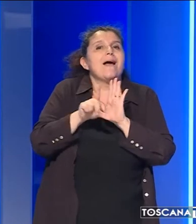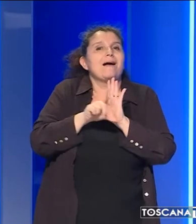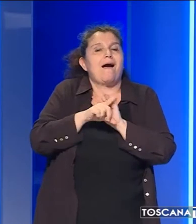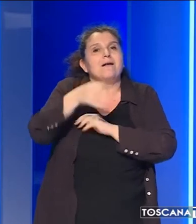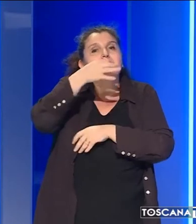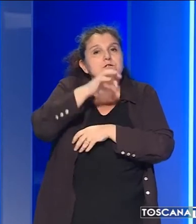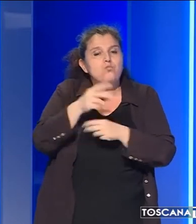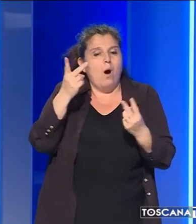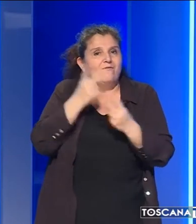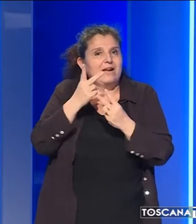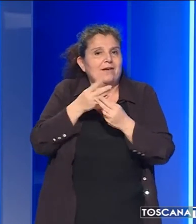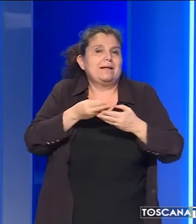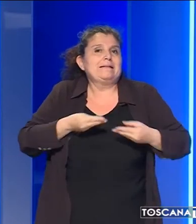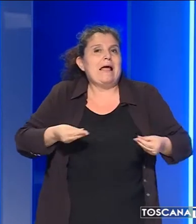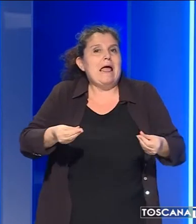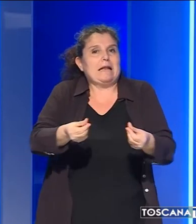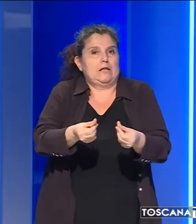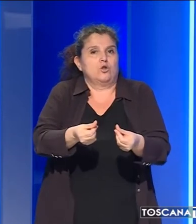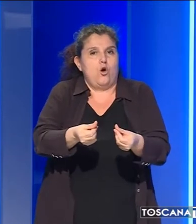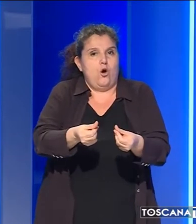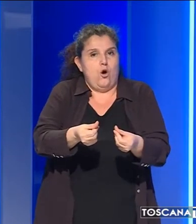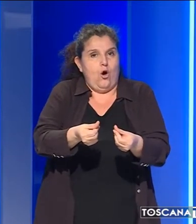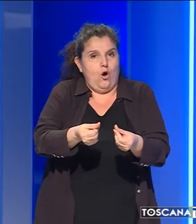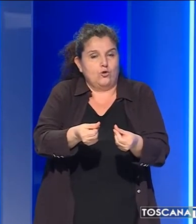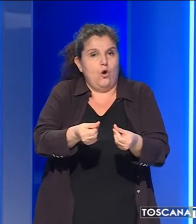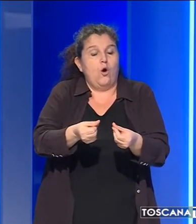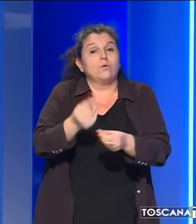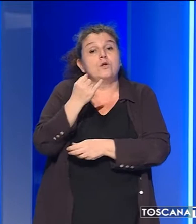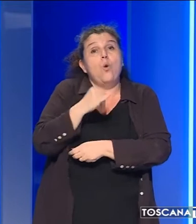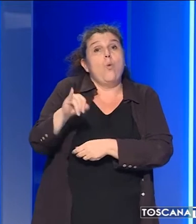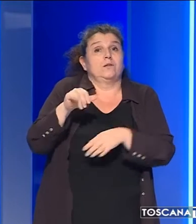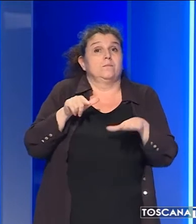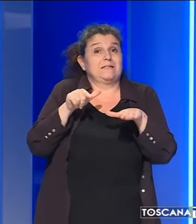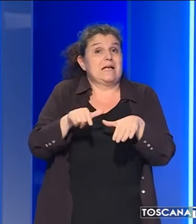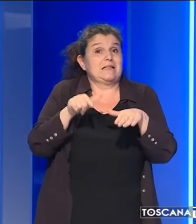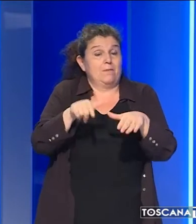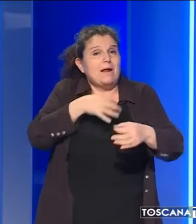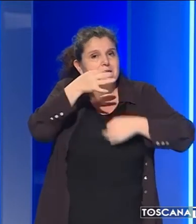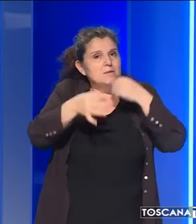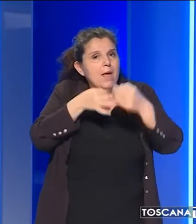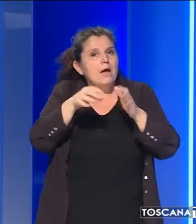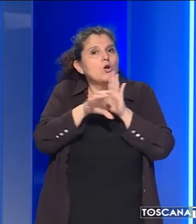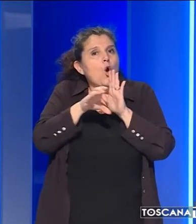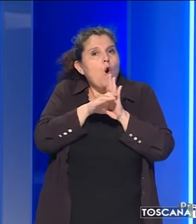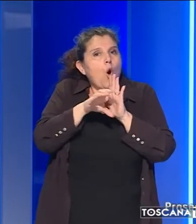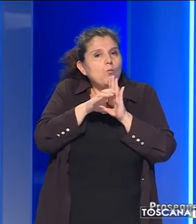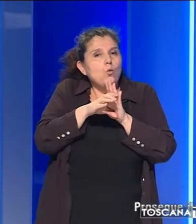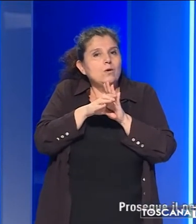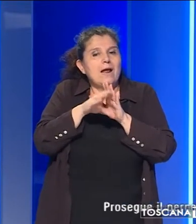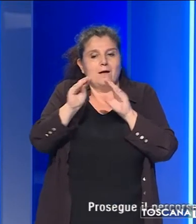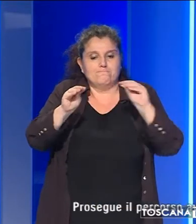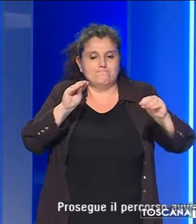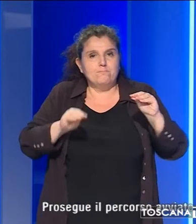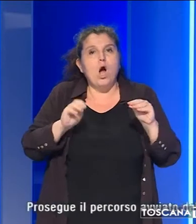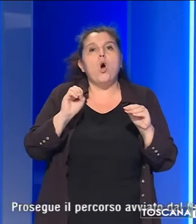verificare sul territorio. In queste ultime settimane, spiega il Comune, sono state installate